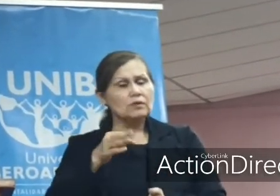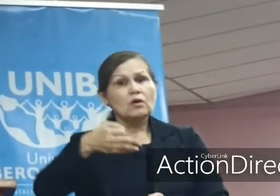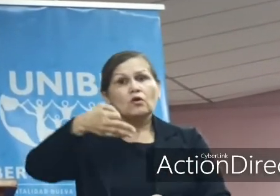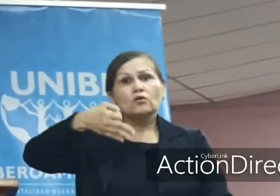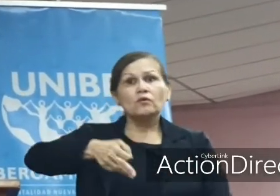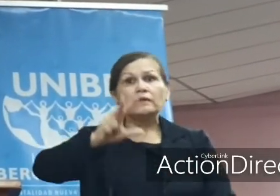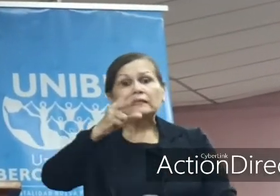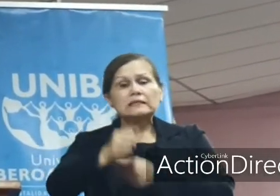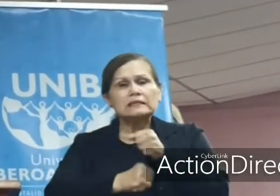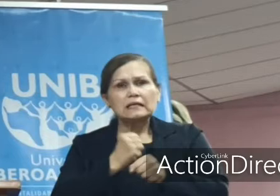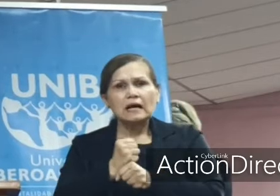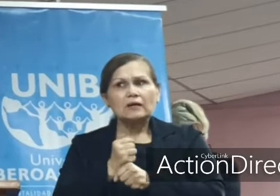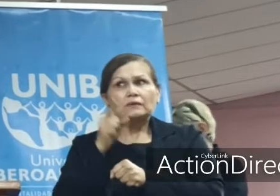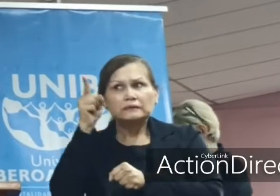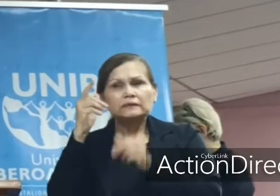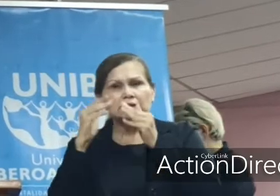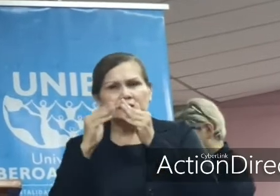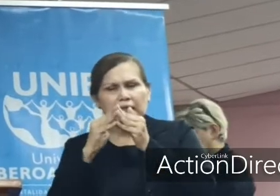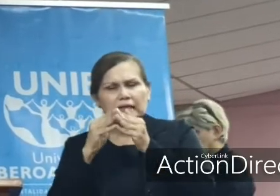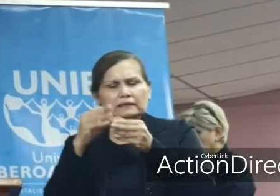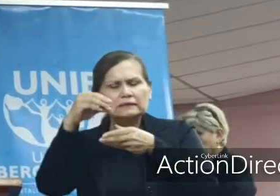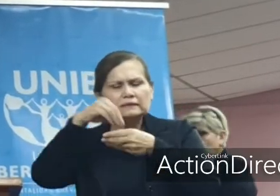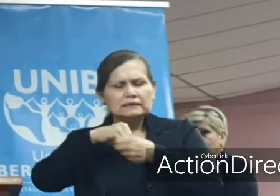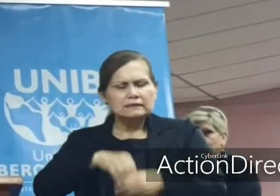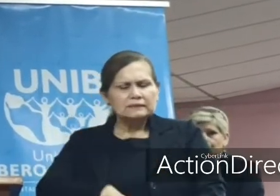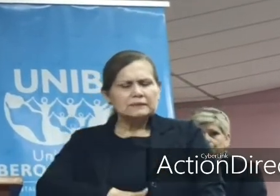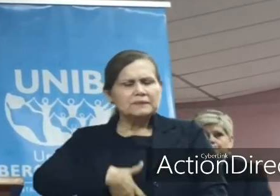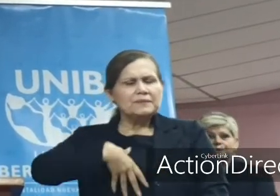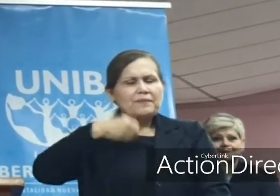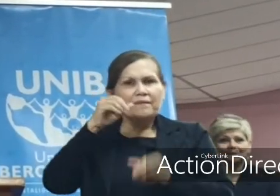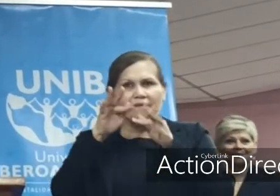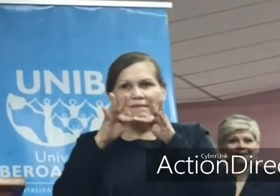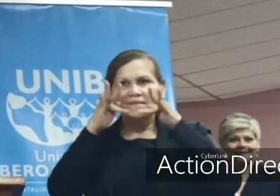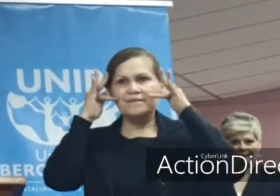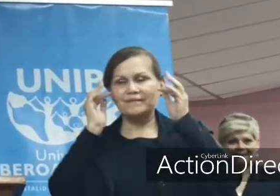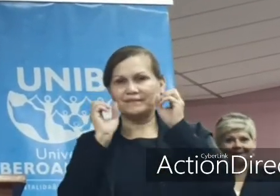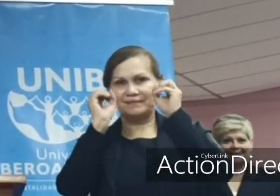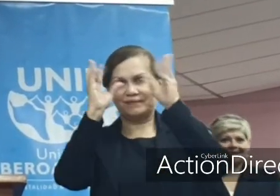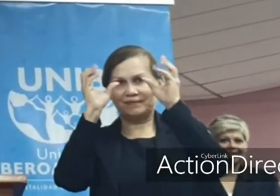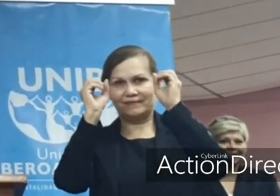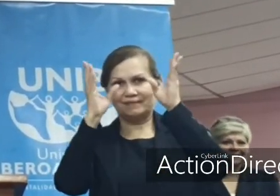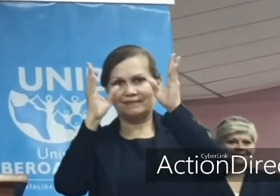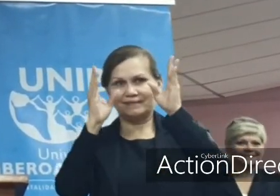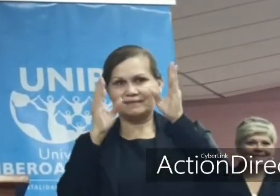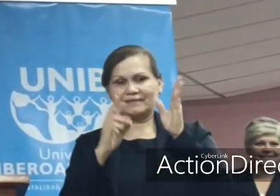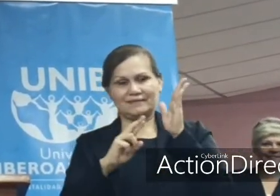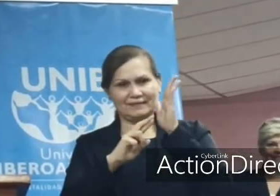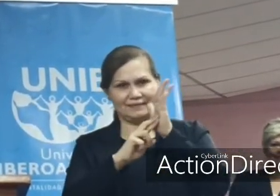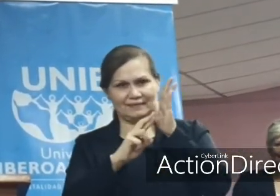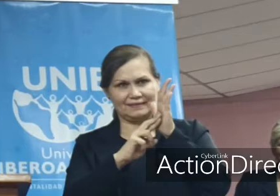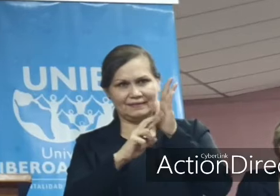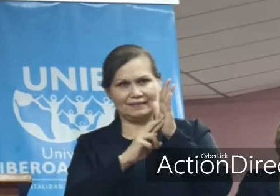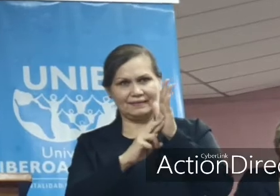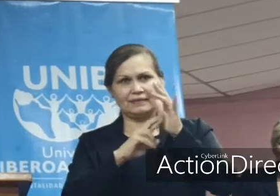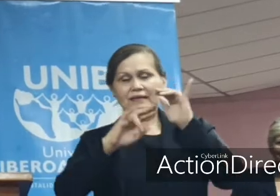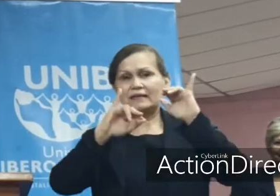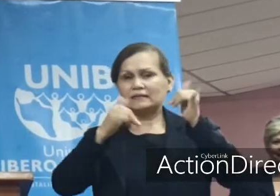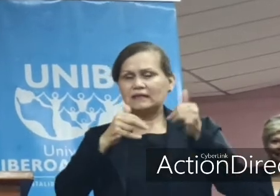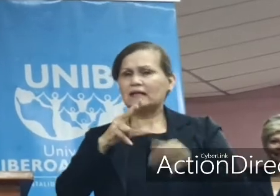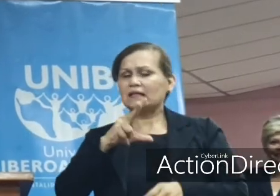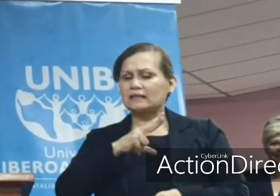estar con nosotros, pero estoy segura que desde su alma está festejando este día, señora rectora, de haber